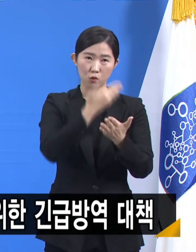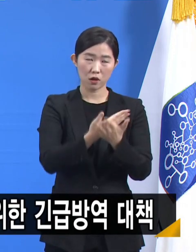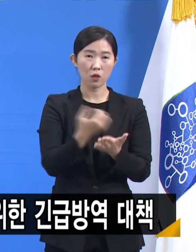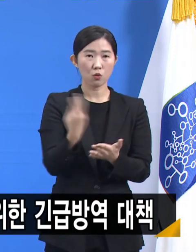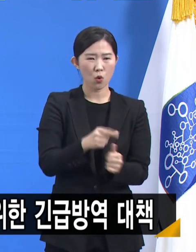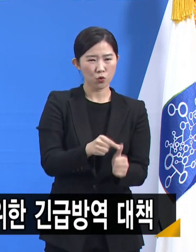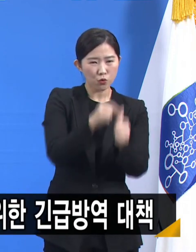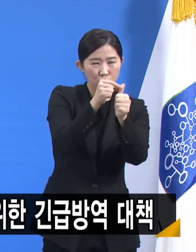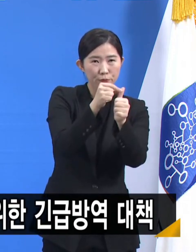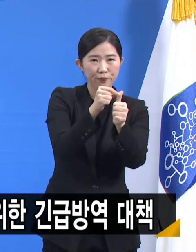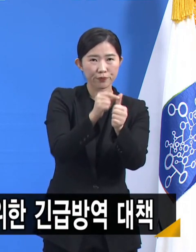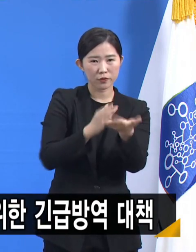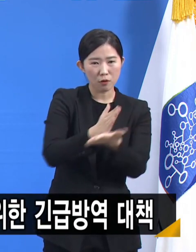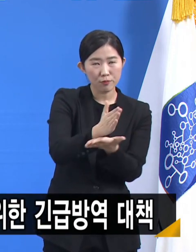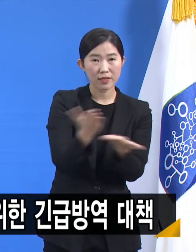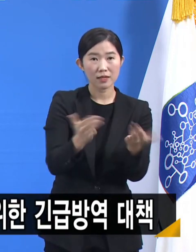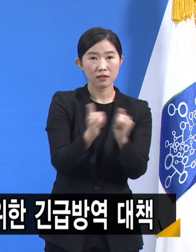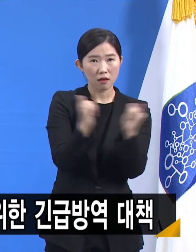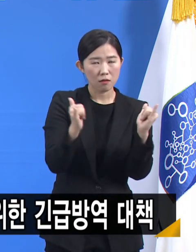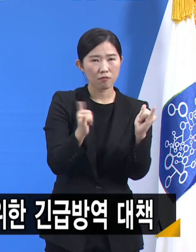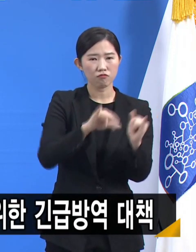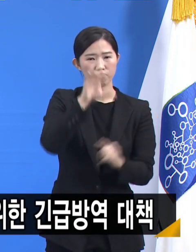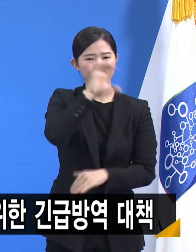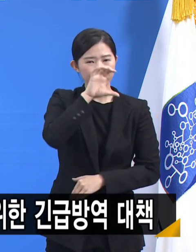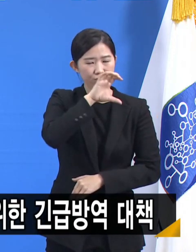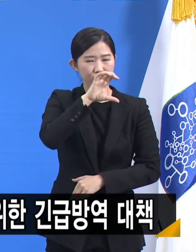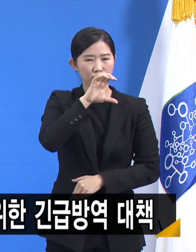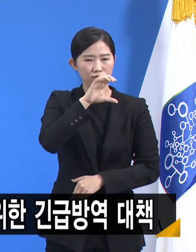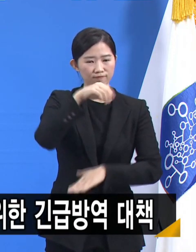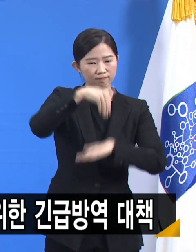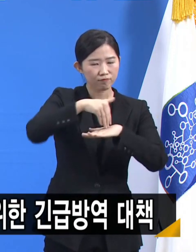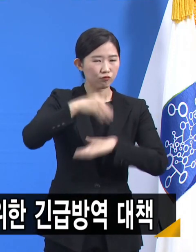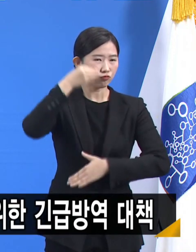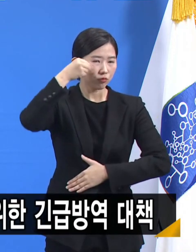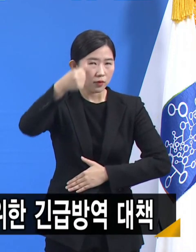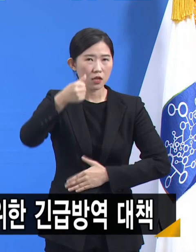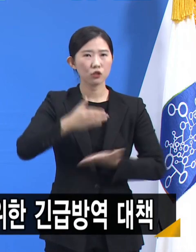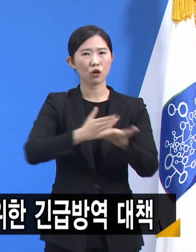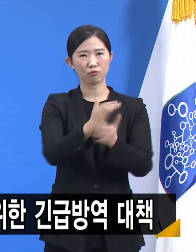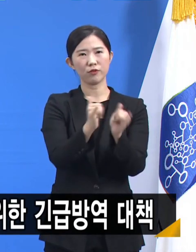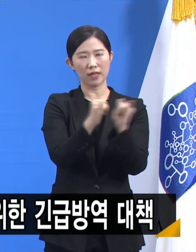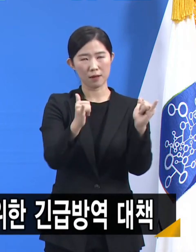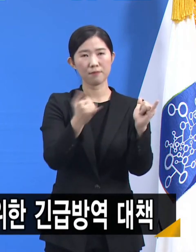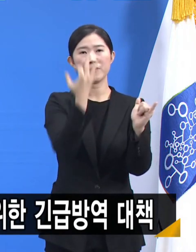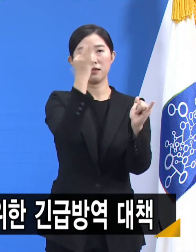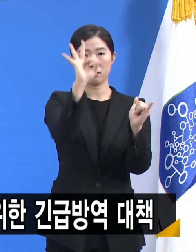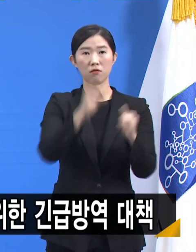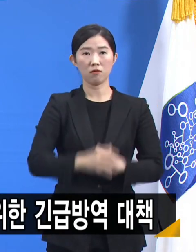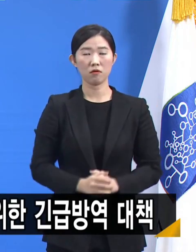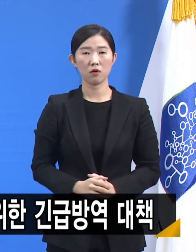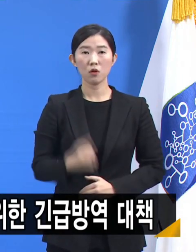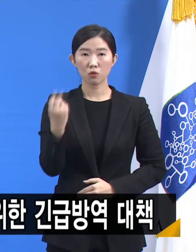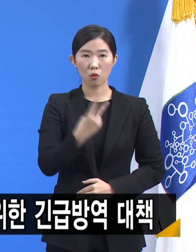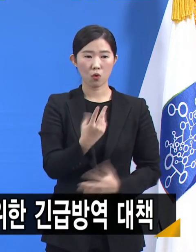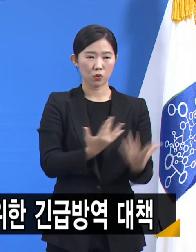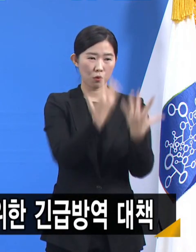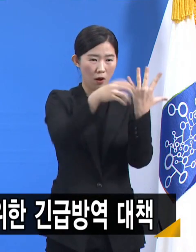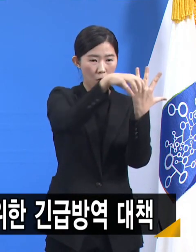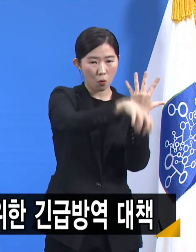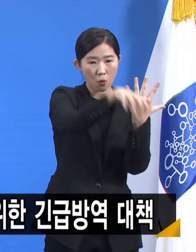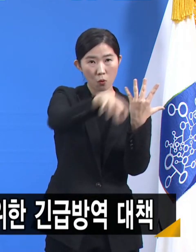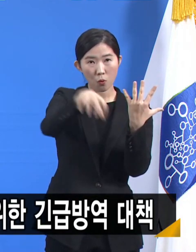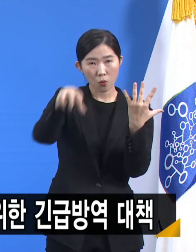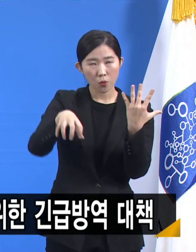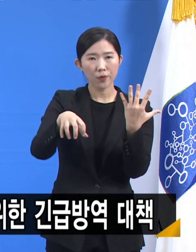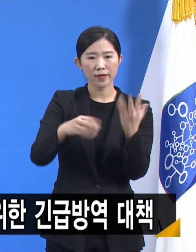숙련된 전문인력이라는 점을 감안했습니다. 아울러 소방서별로 탄력적인